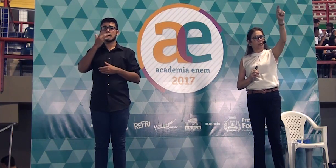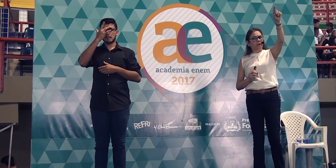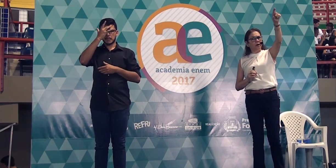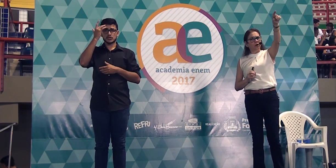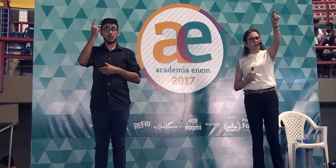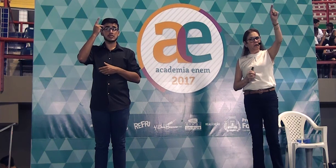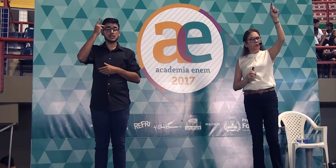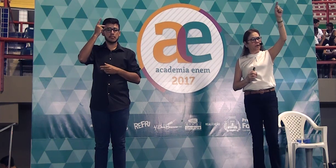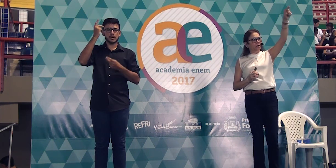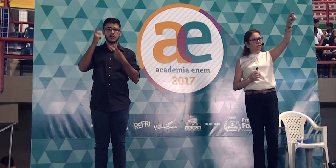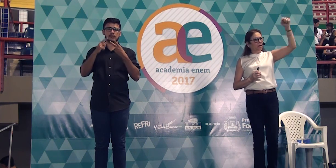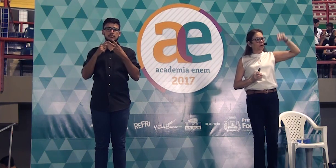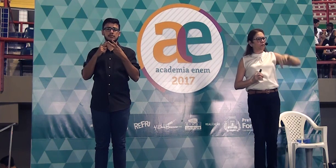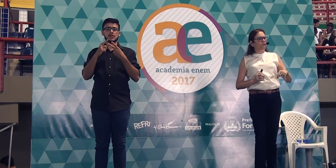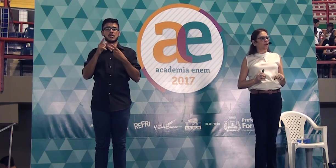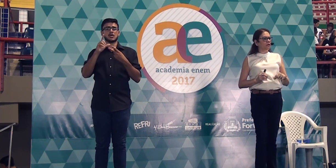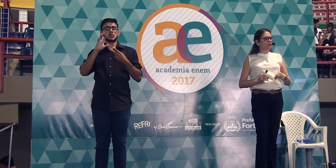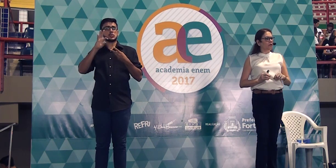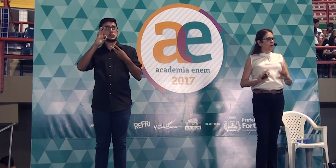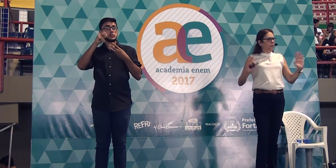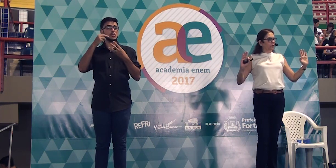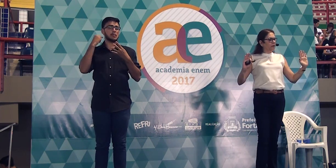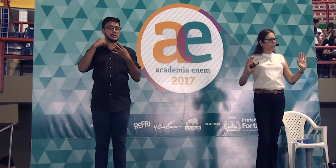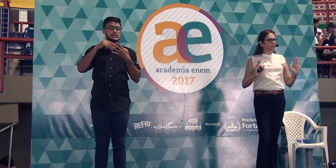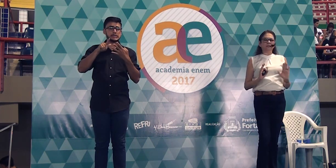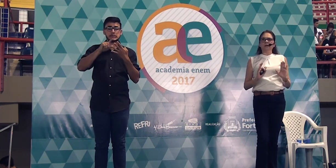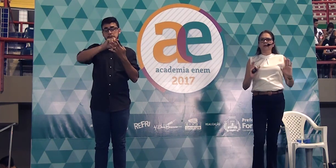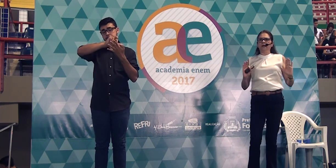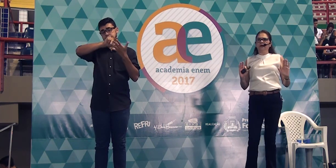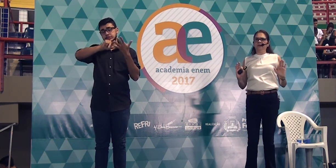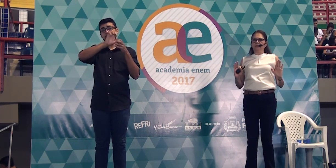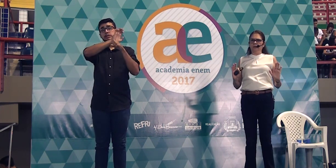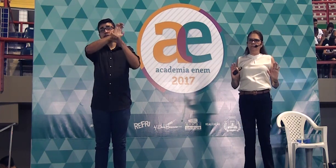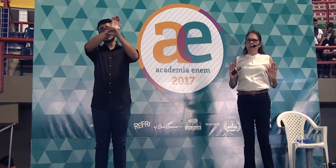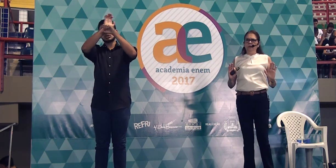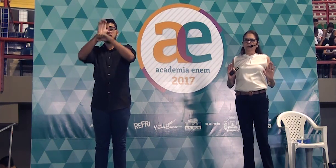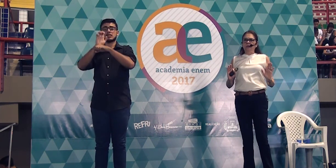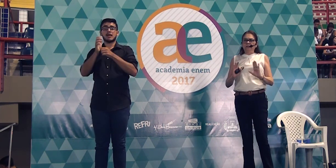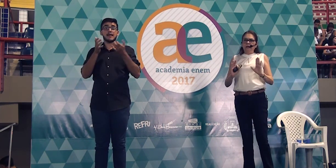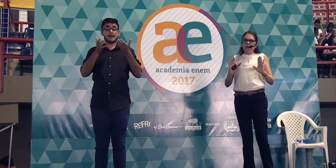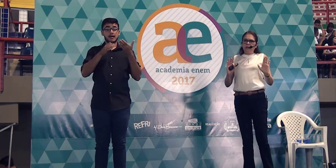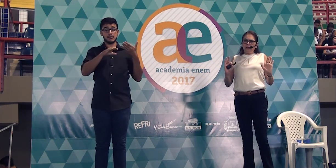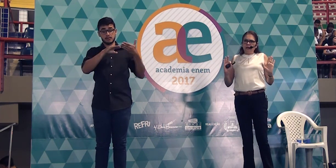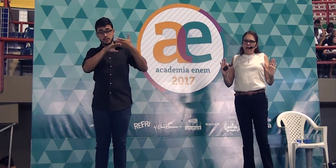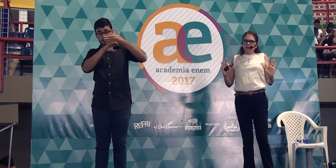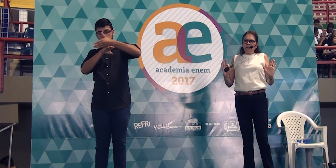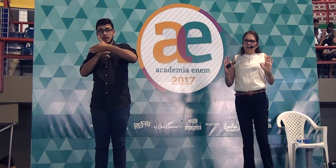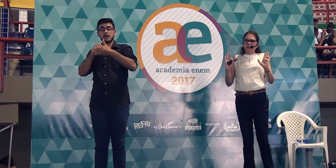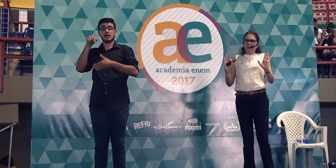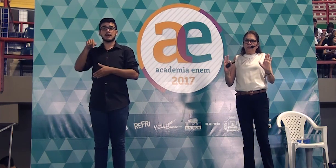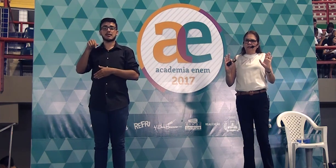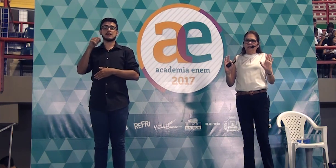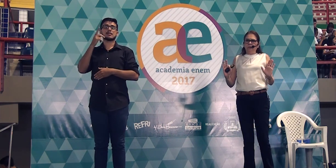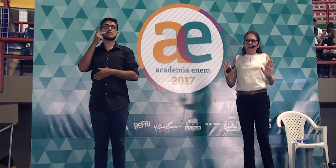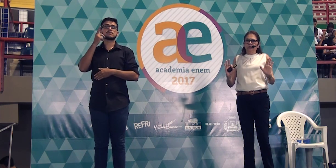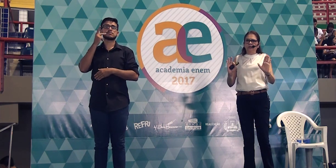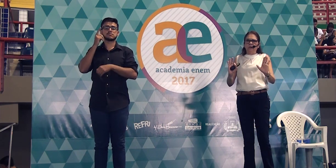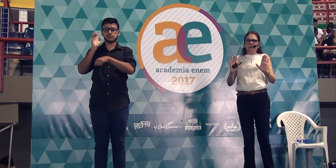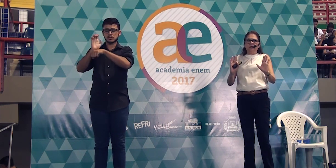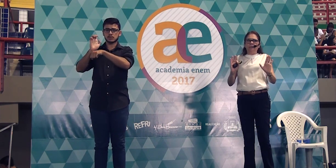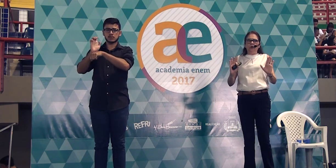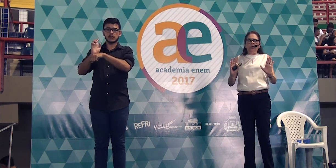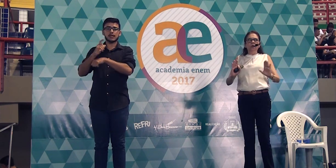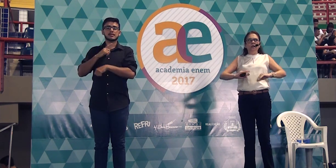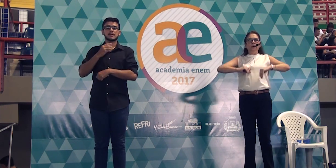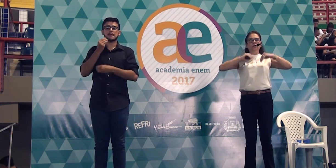paulistano, quem é goiânio, quem é mineiro que vem, é o primeiro passeio que ele quer fazer, que segredo é esse que esses 50 sabores